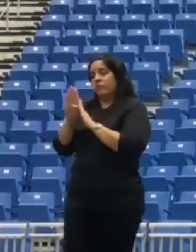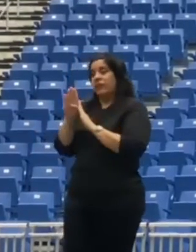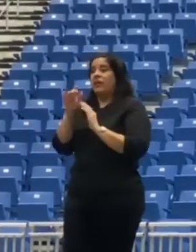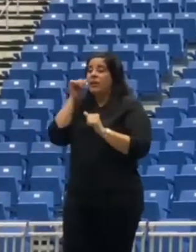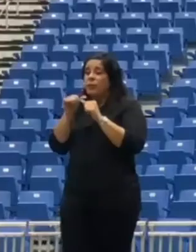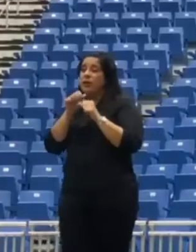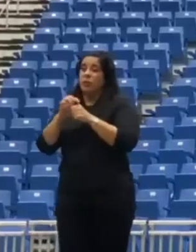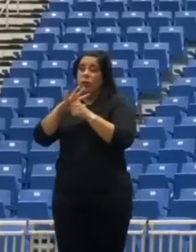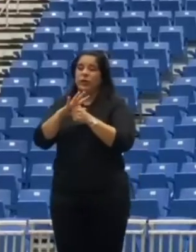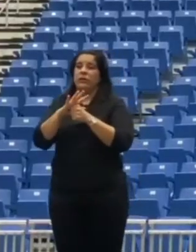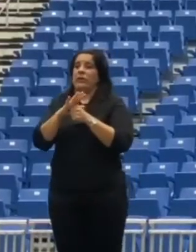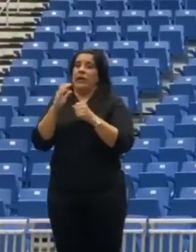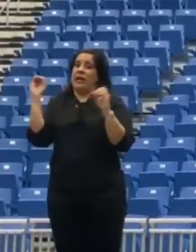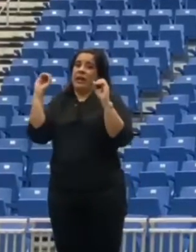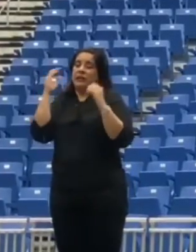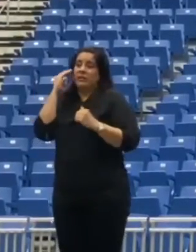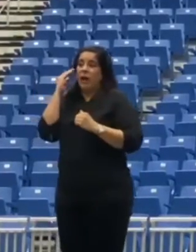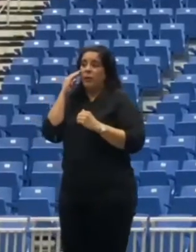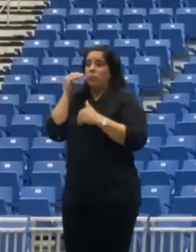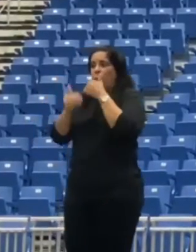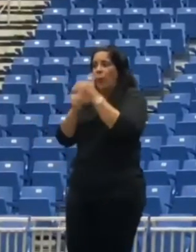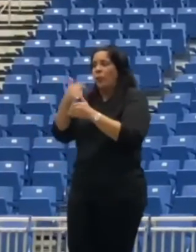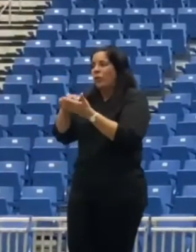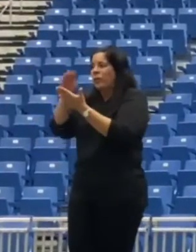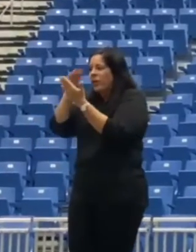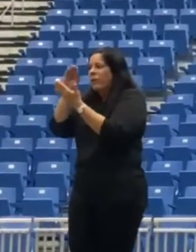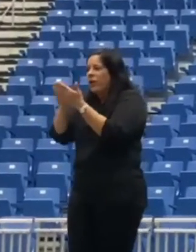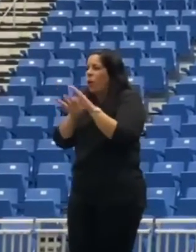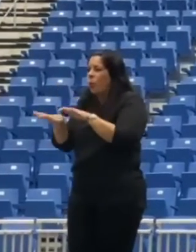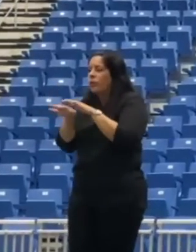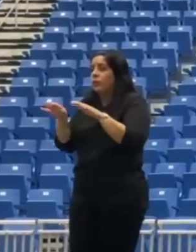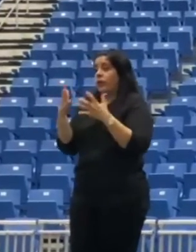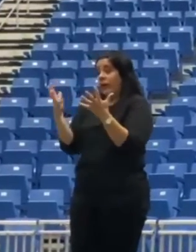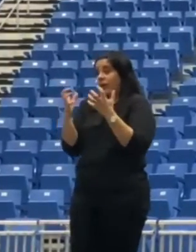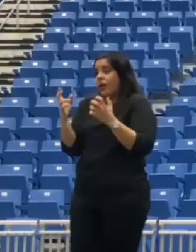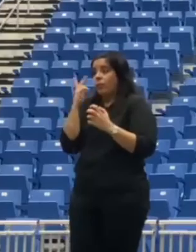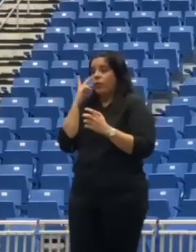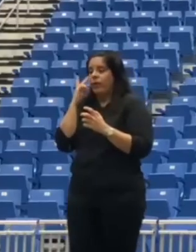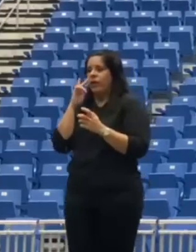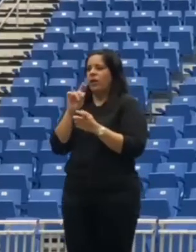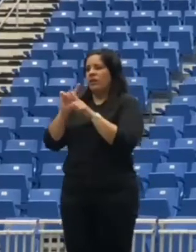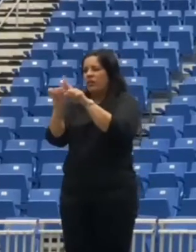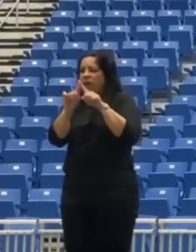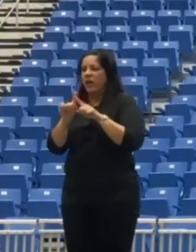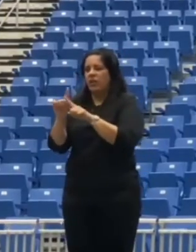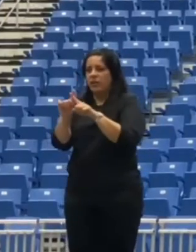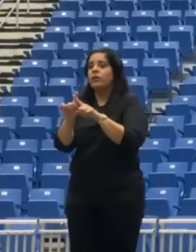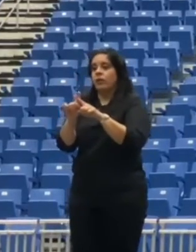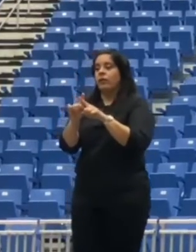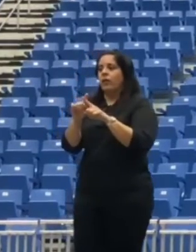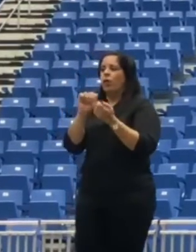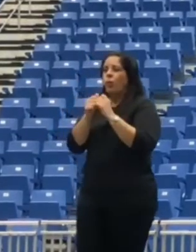sabe más nada todos estamos aprendiendo día a día y obviamente queríamos ver que la variante no tuviera algún tipo de impacto pues mira saber que no lo tuvo